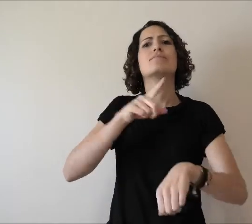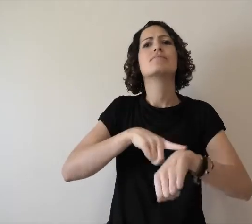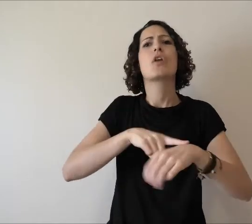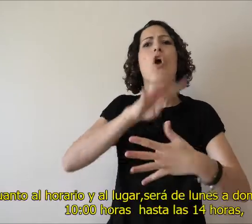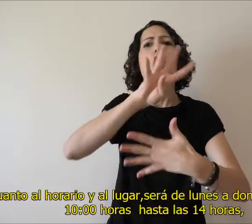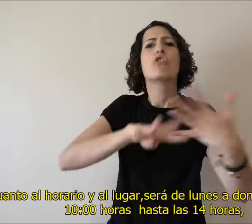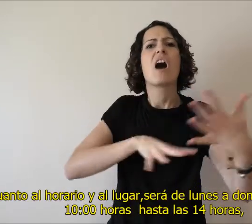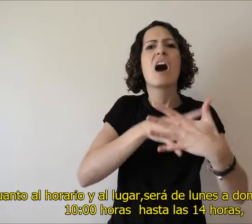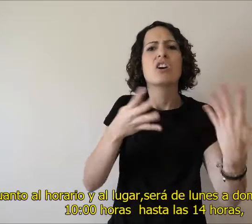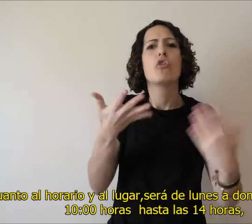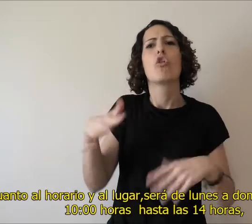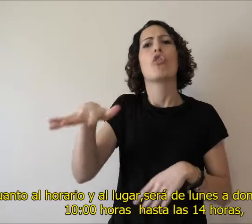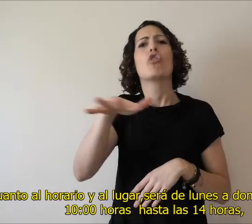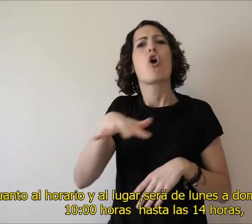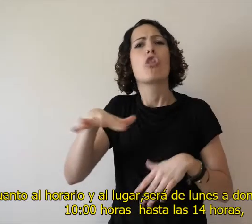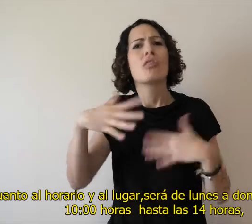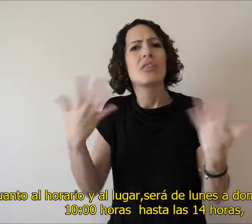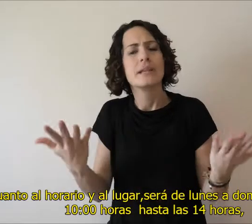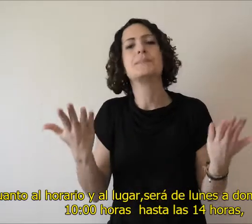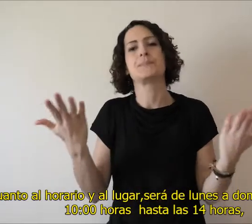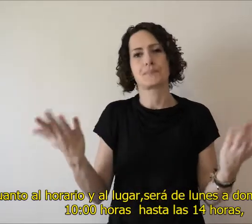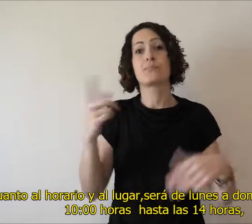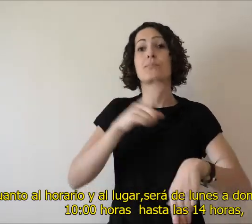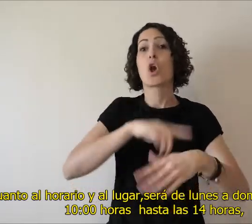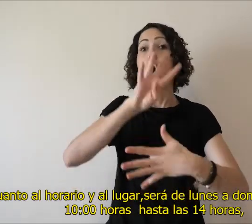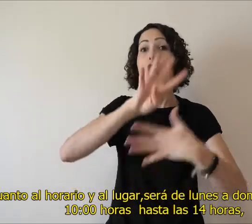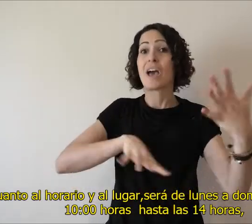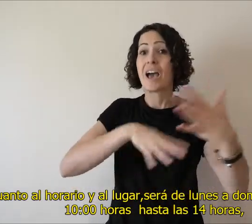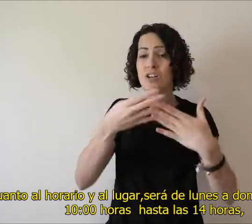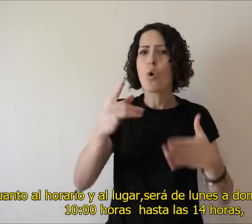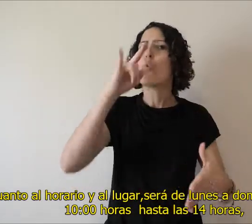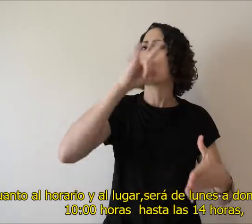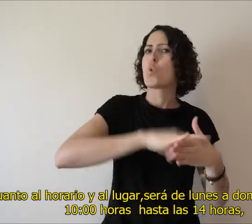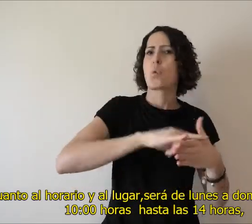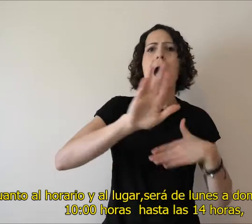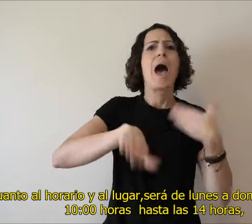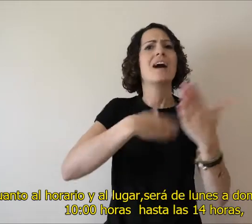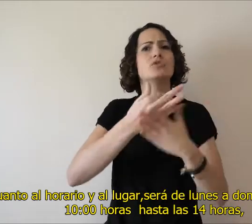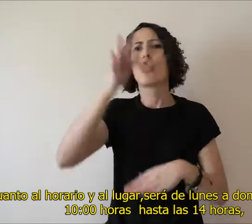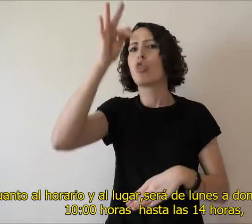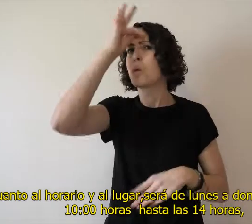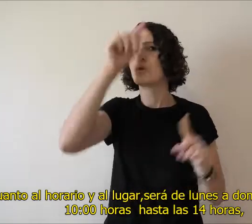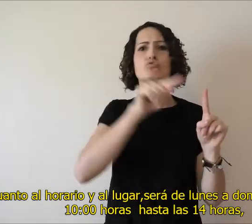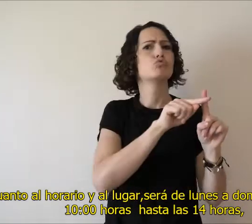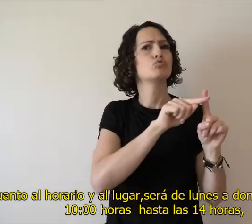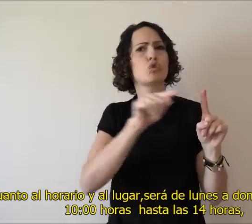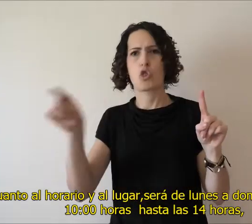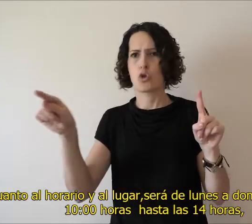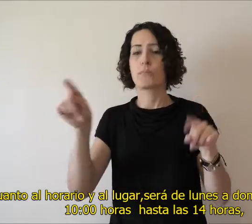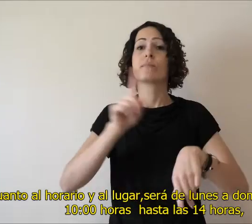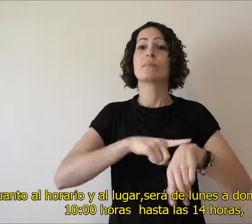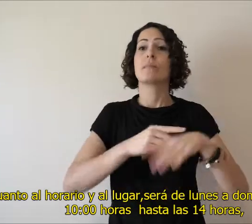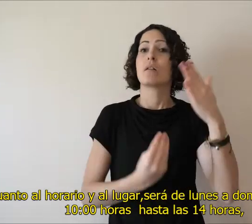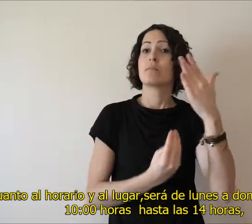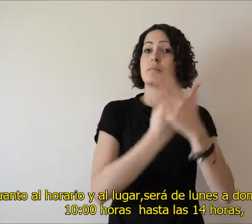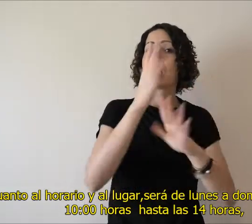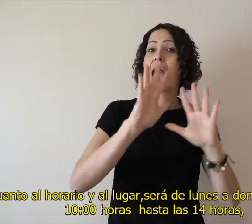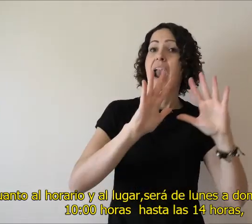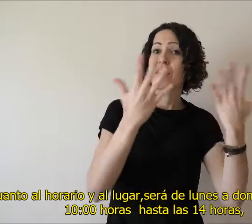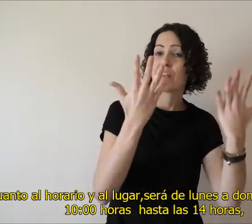En cuanto al horario y el lugar, será de lunes a domingo desde las 10 de